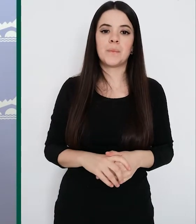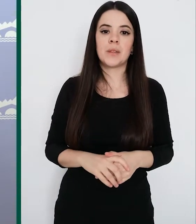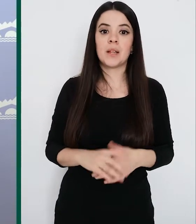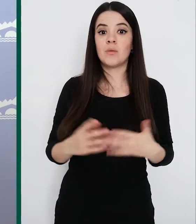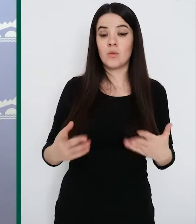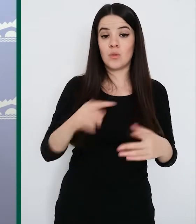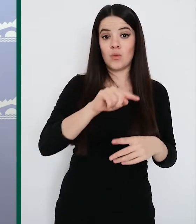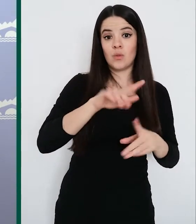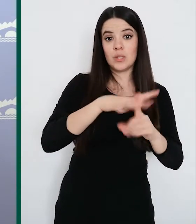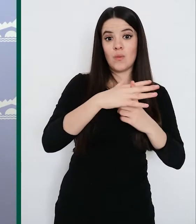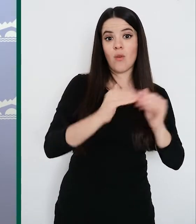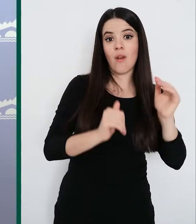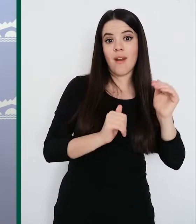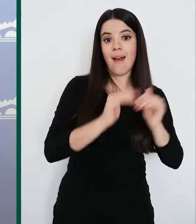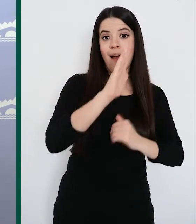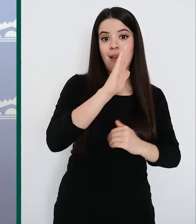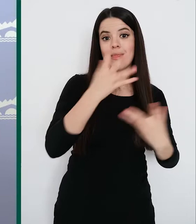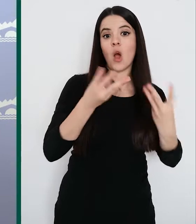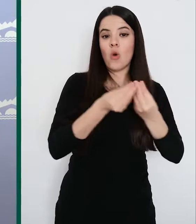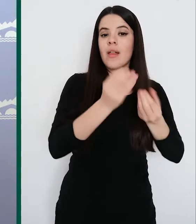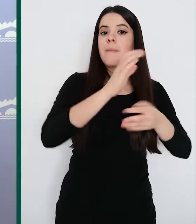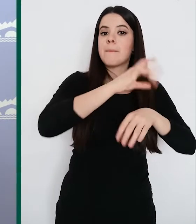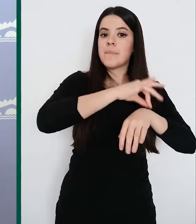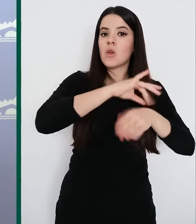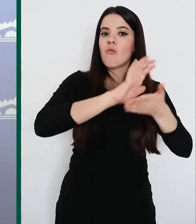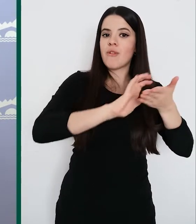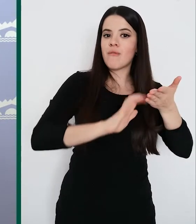alta, recibe junto con el informe recomendaciones por escrito